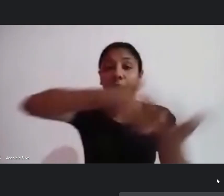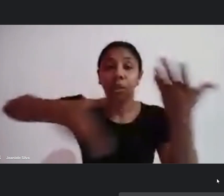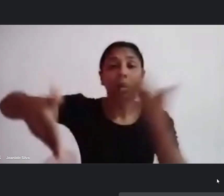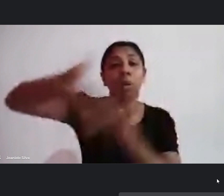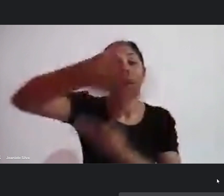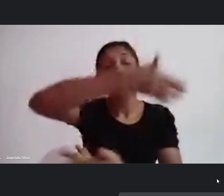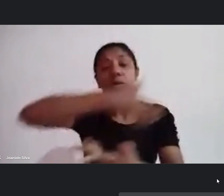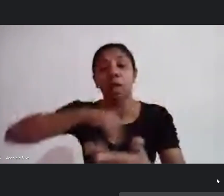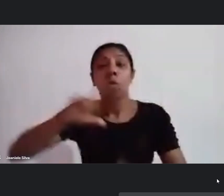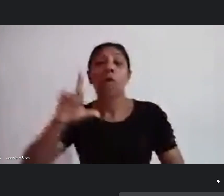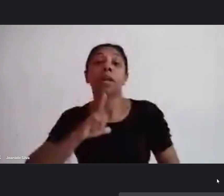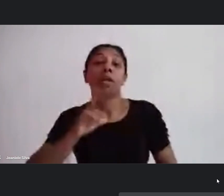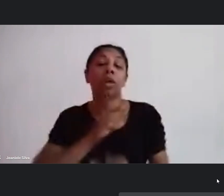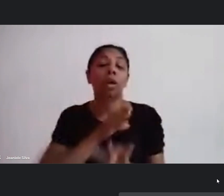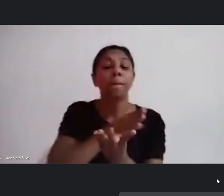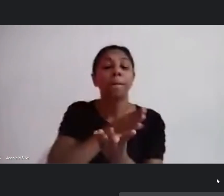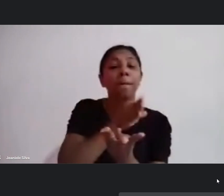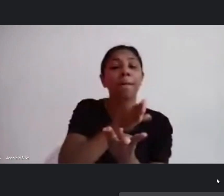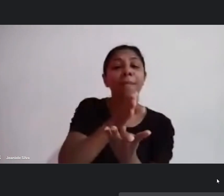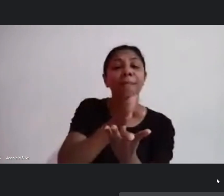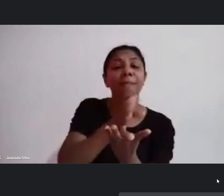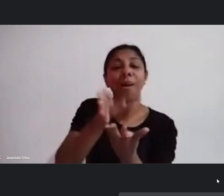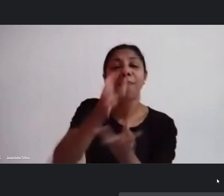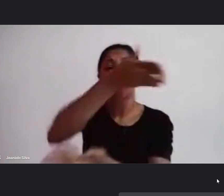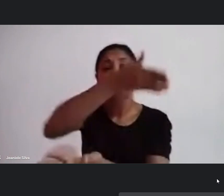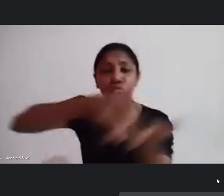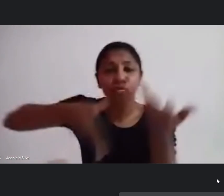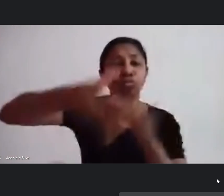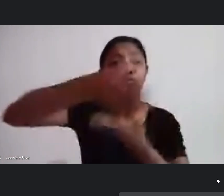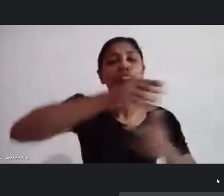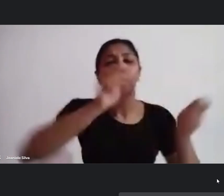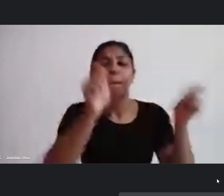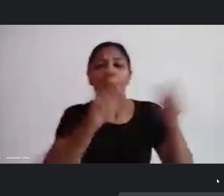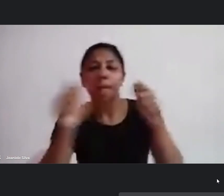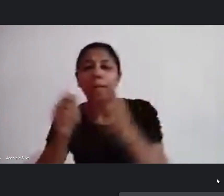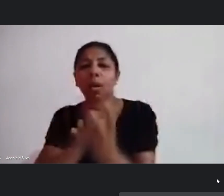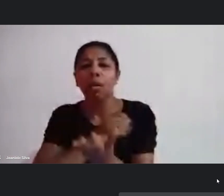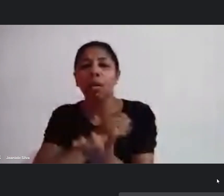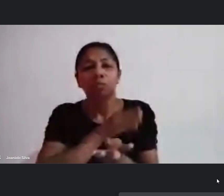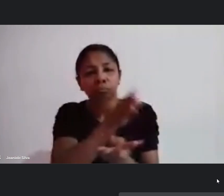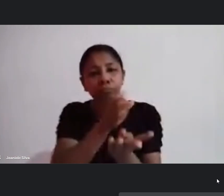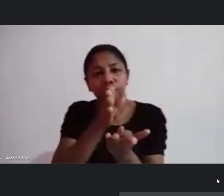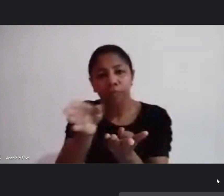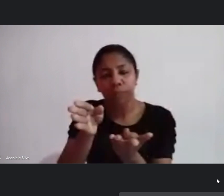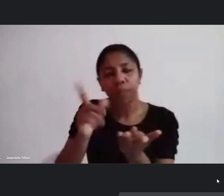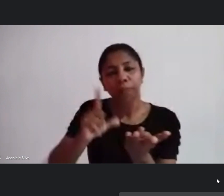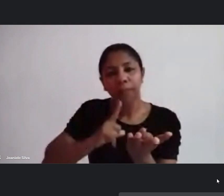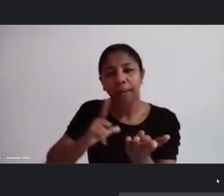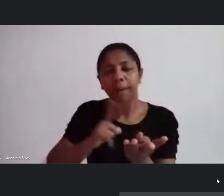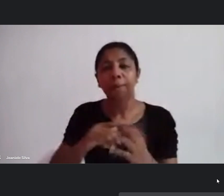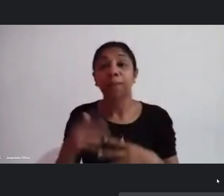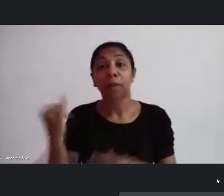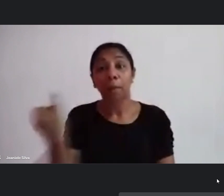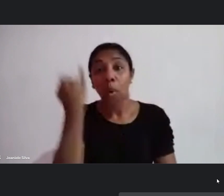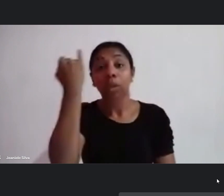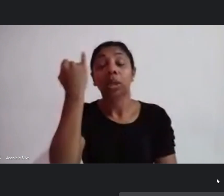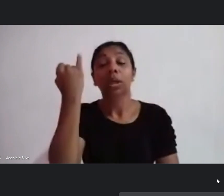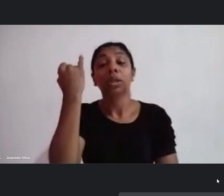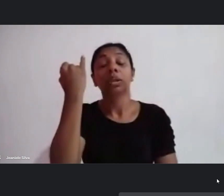perpassar por todas essas possibilidades como um caminho certo? é importante colocar que